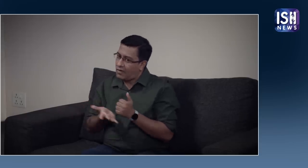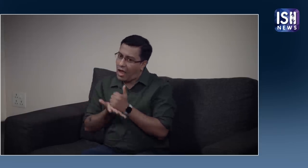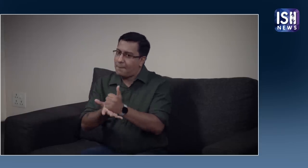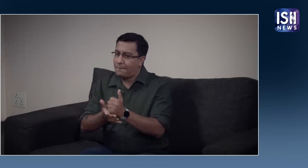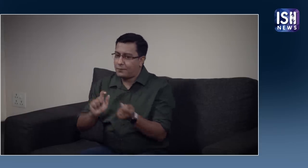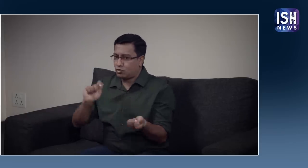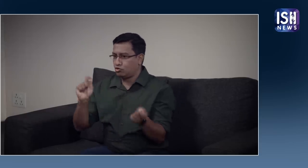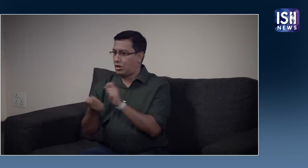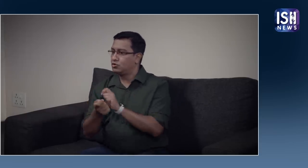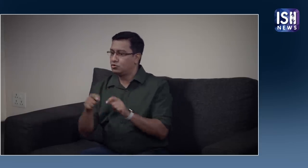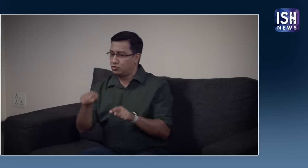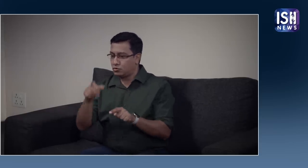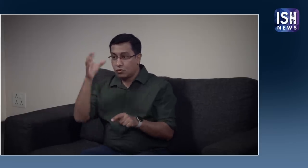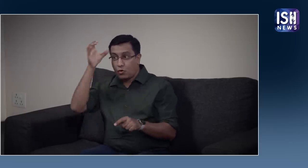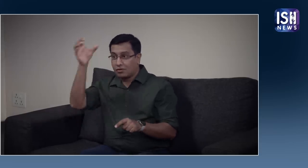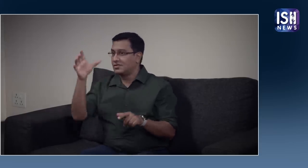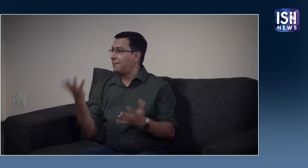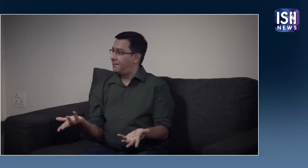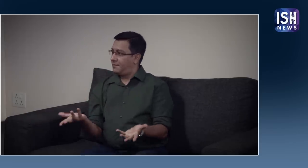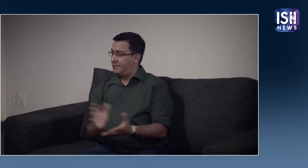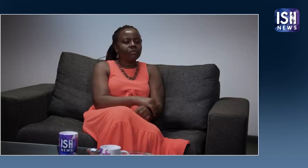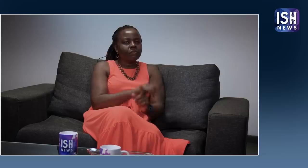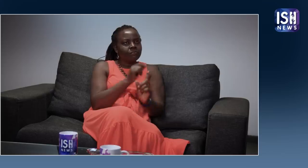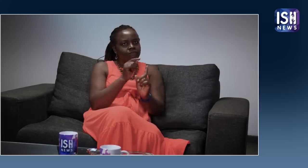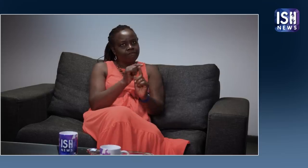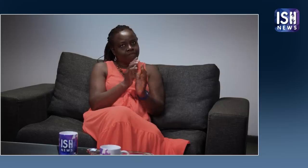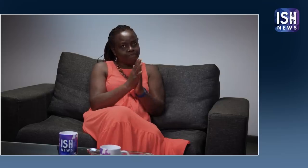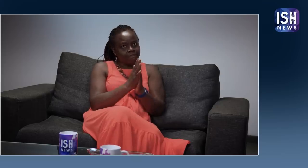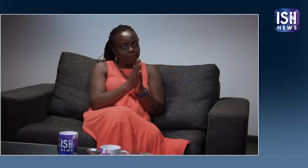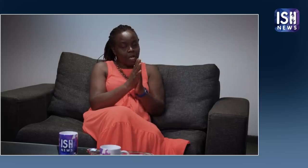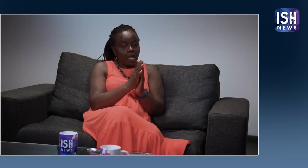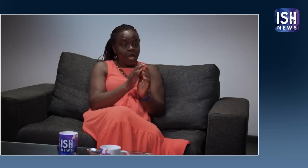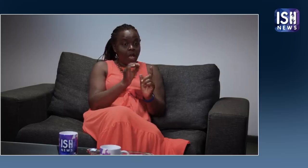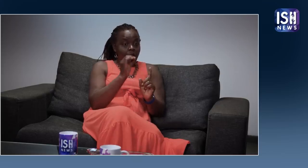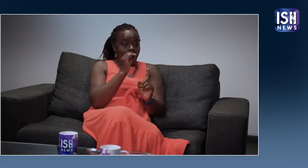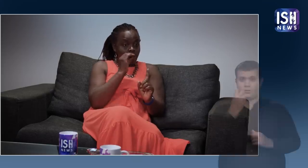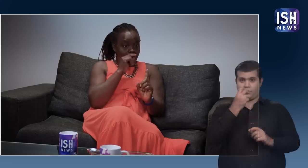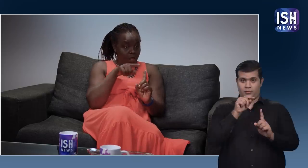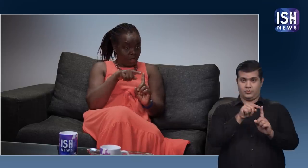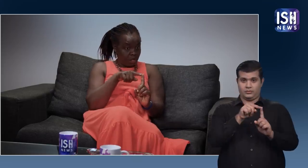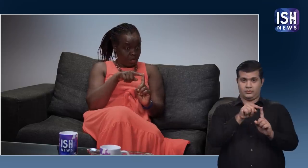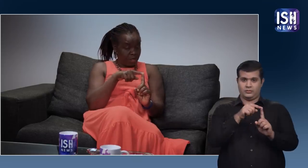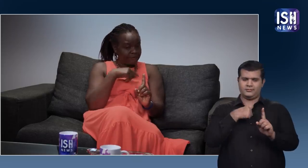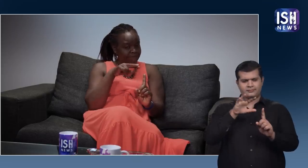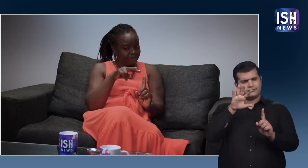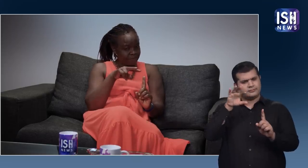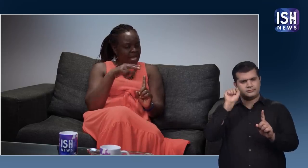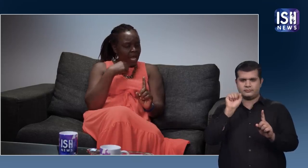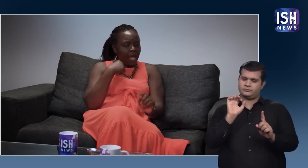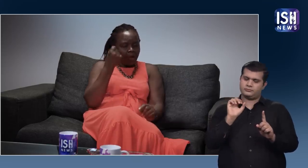अवधारना को बदलने में कैसे मदद कर सकते हैं ओरलिजम मेरे विचार से मैं